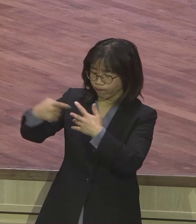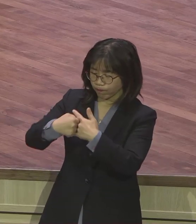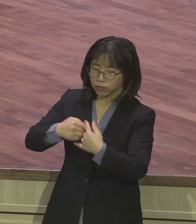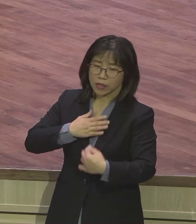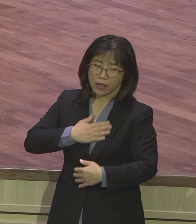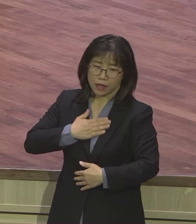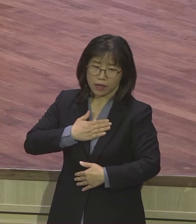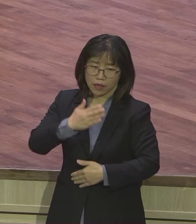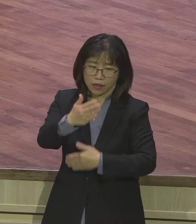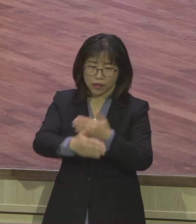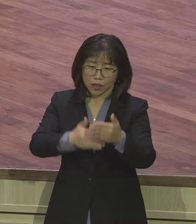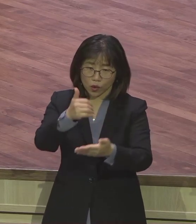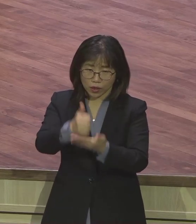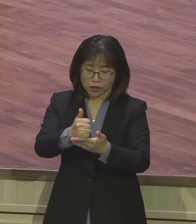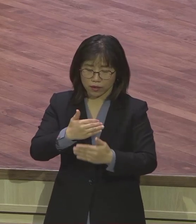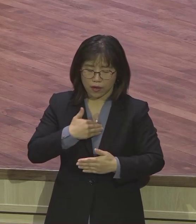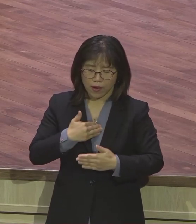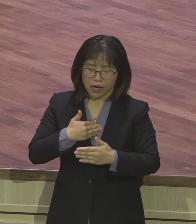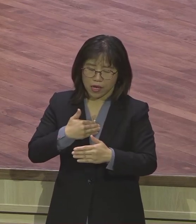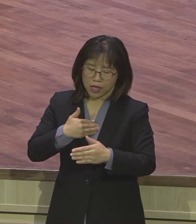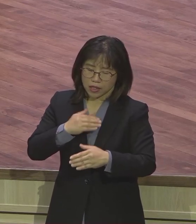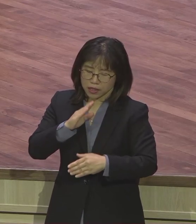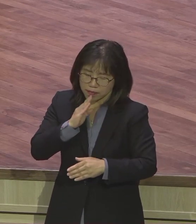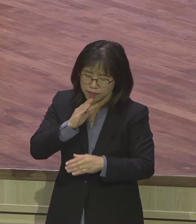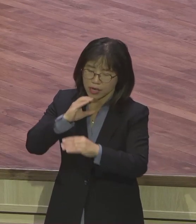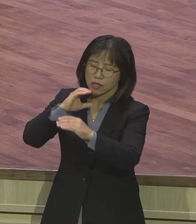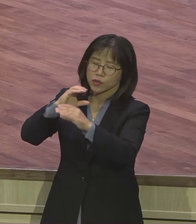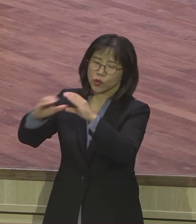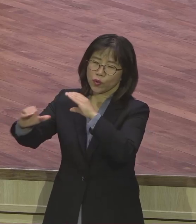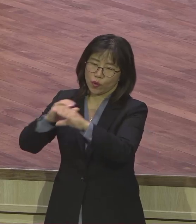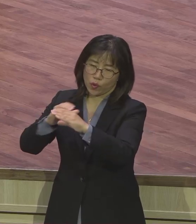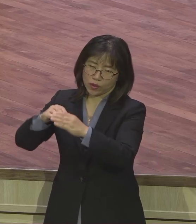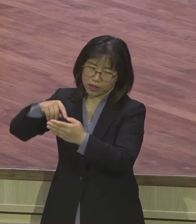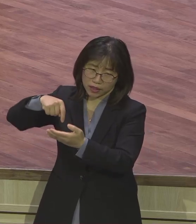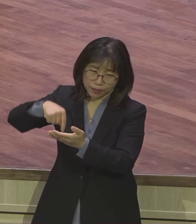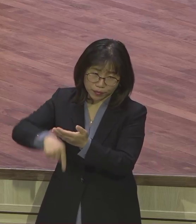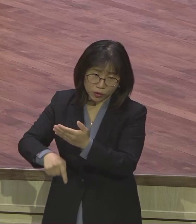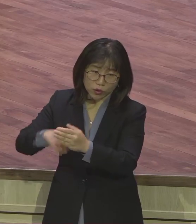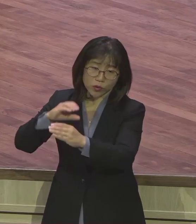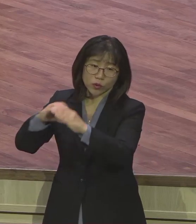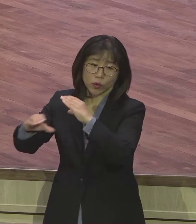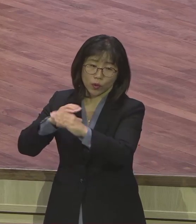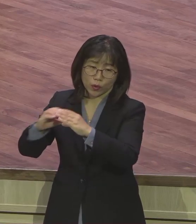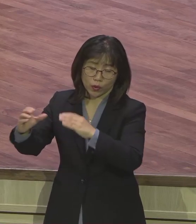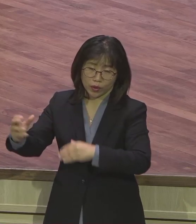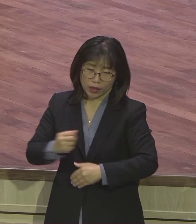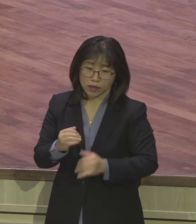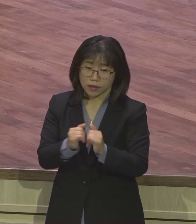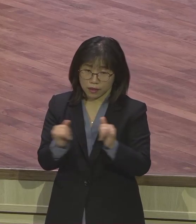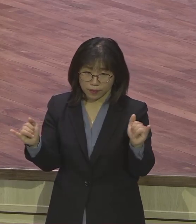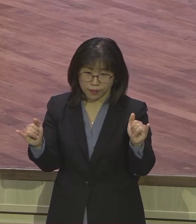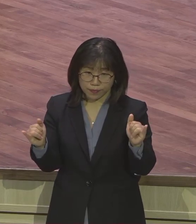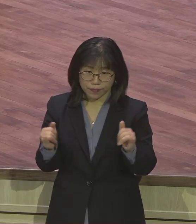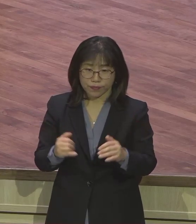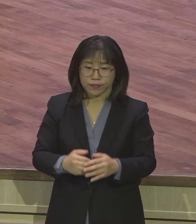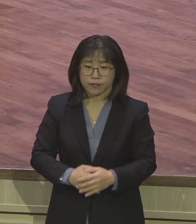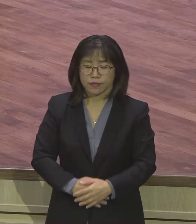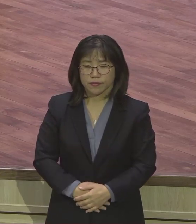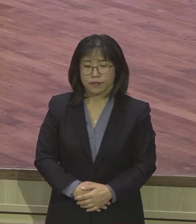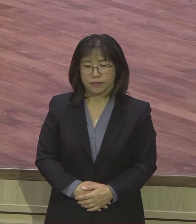하나님과 깊은 소통이 있는 자. 하나님과 나와의 깊은 소통이 있는 자. 오지